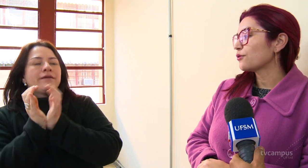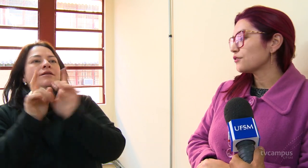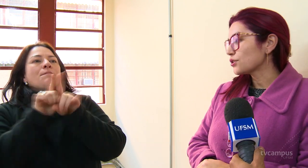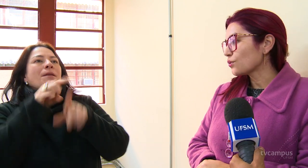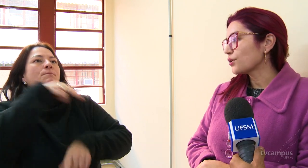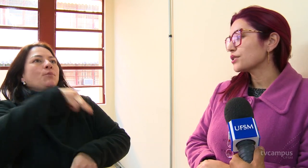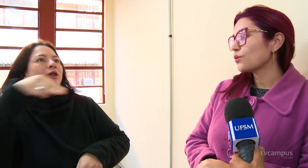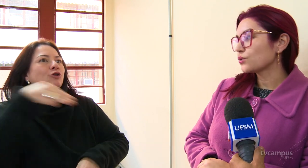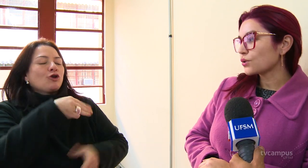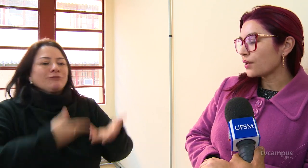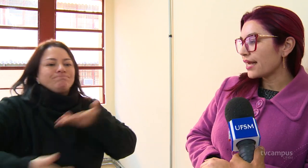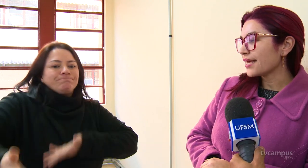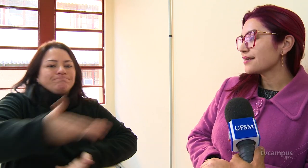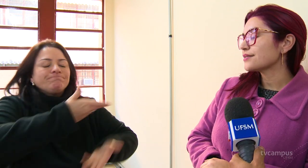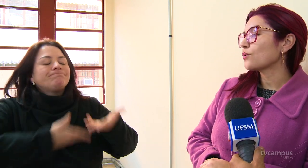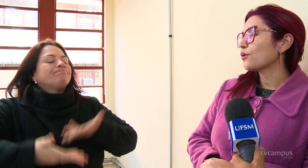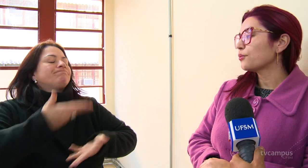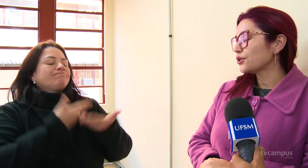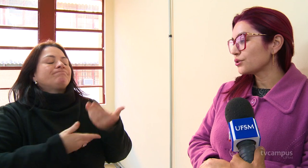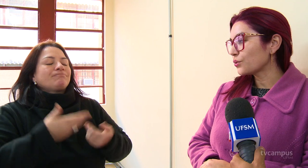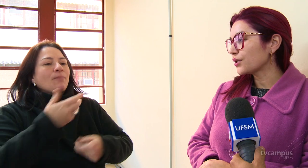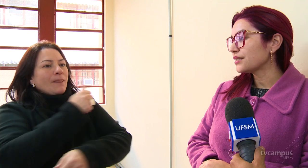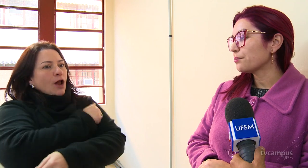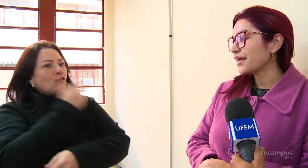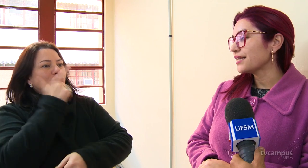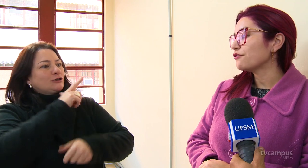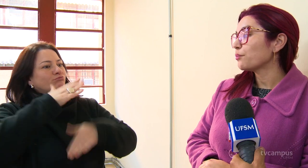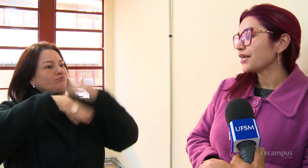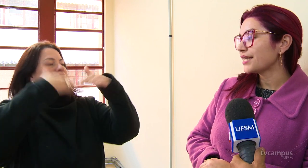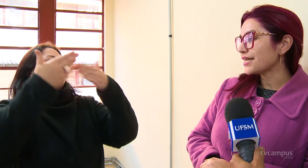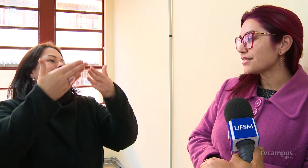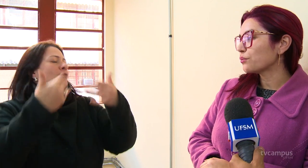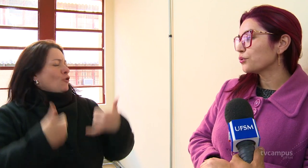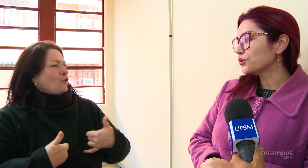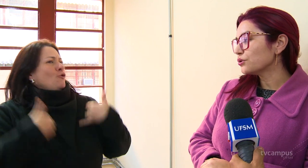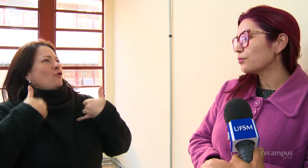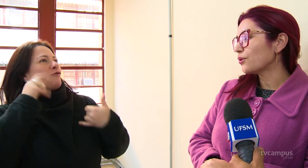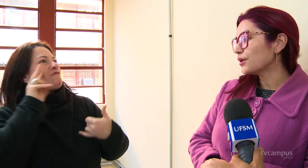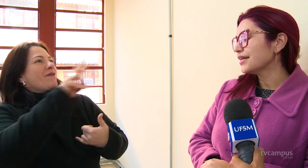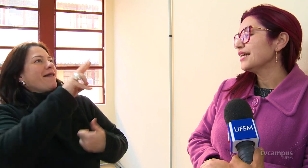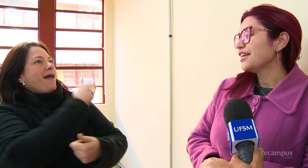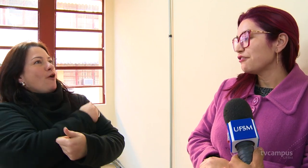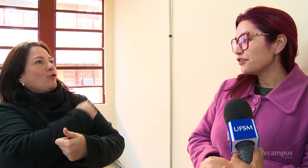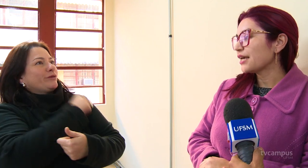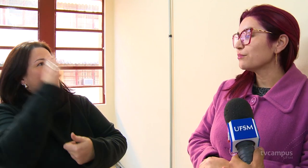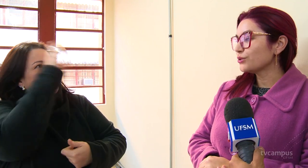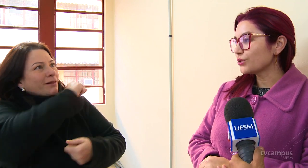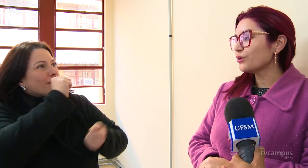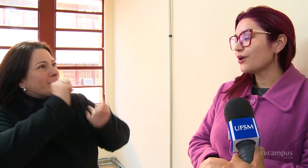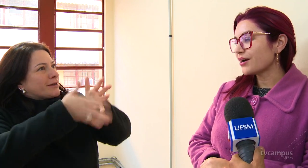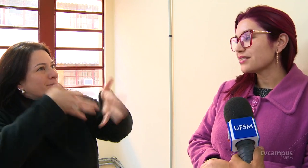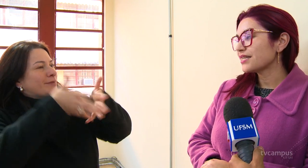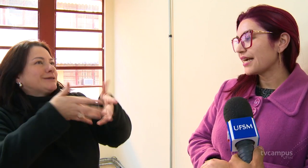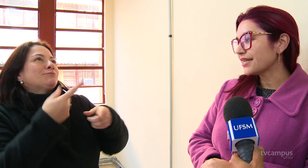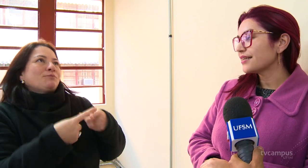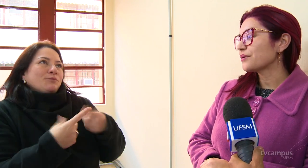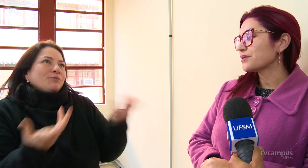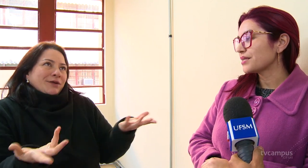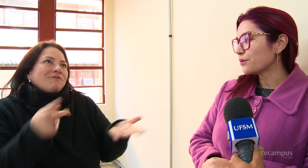professores, os colegas, com a monitora, também teve uma interação muito boa. E fiquei muito orgulhosa dela, que conseguiu